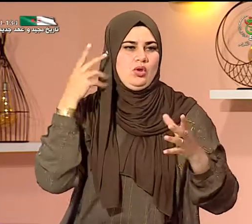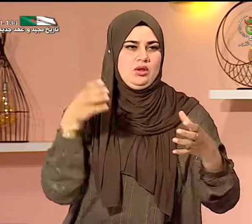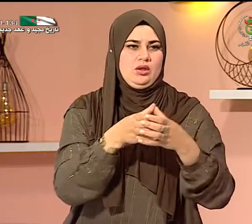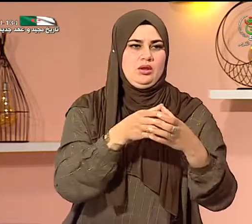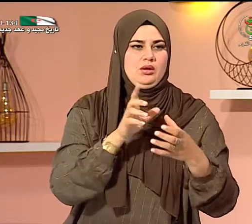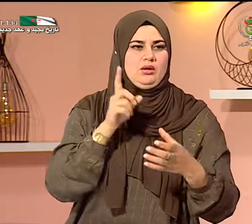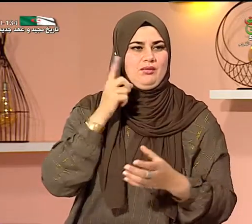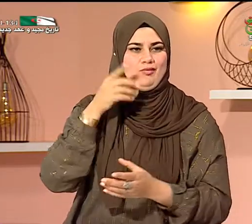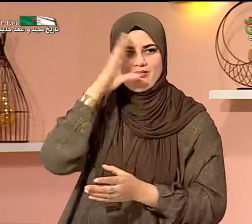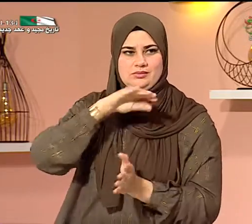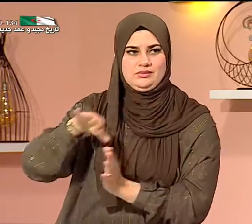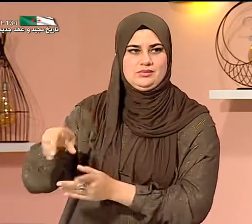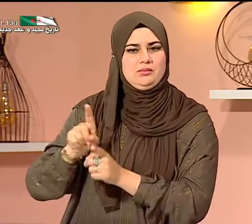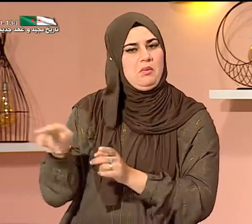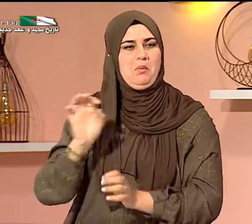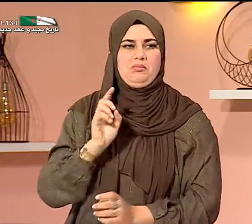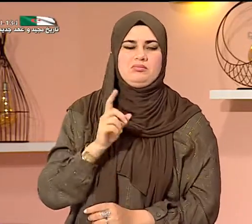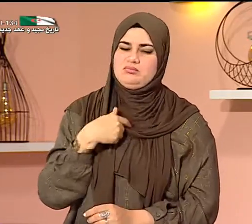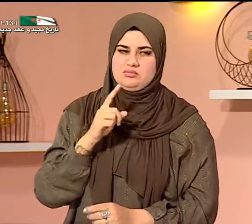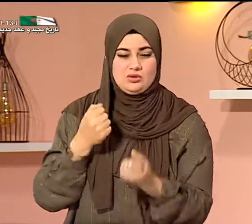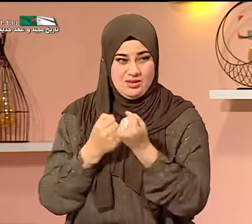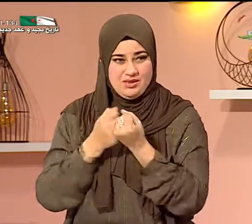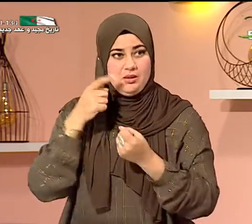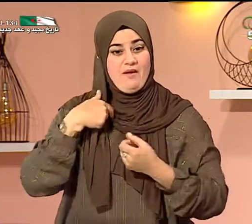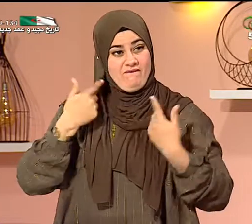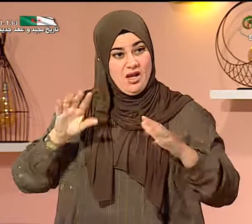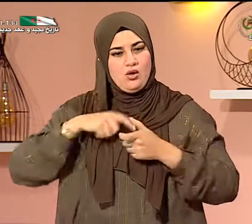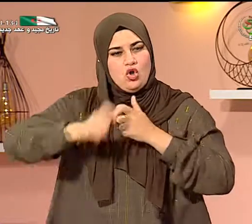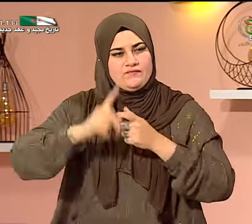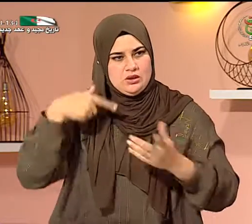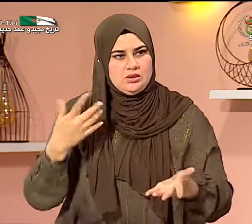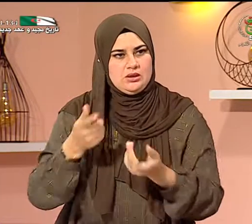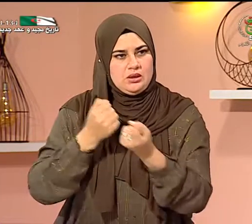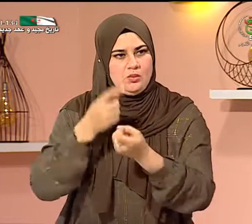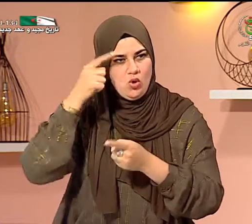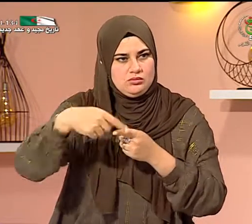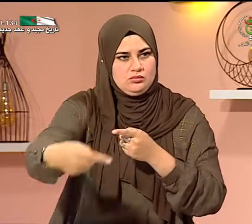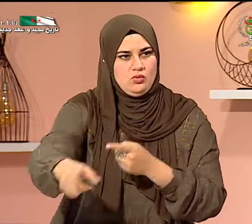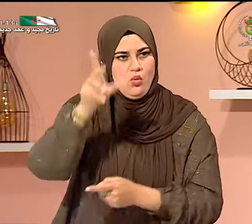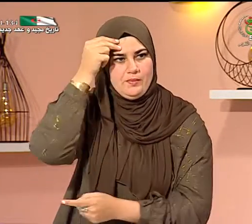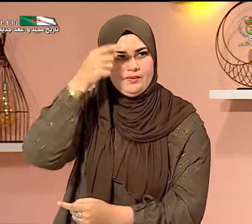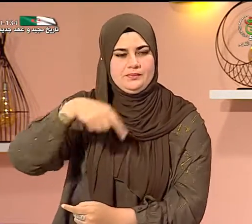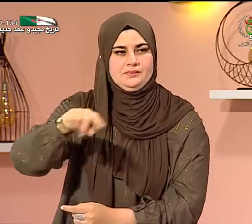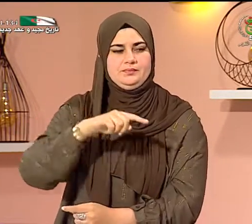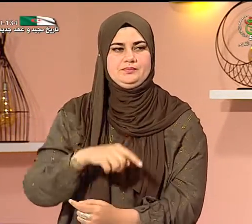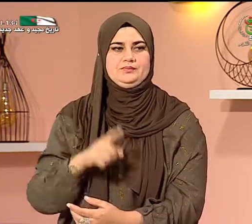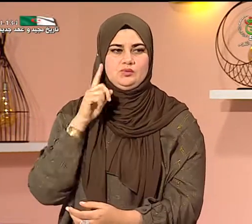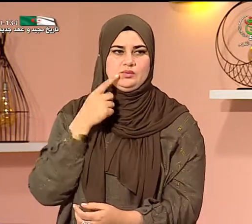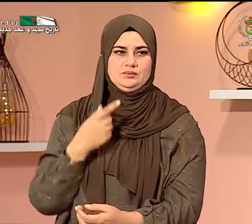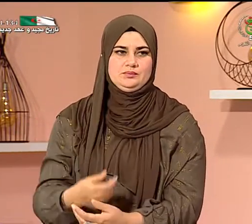فالأولياء لم يكنوا على دراية أن يمكنني أن أتواصل مع الأطفال الآخرين فهم كانوا يظنون أن العزلة